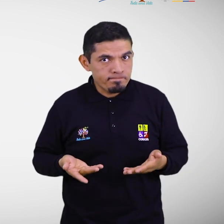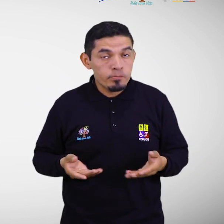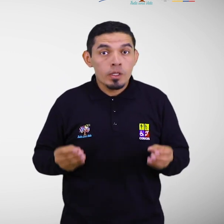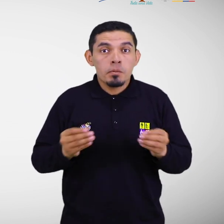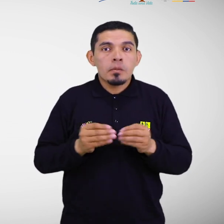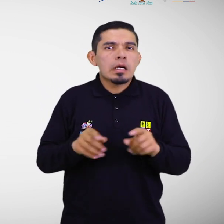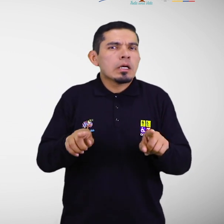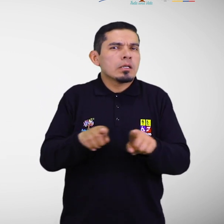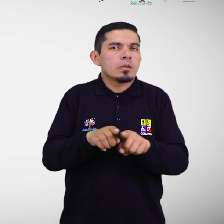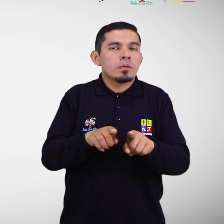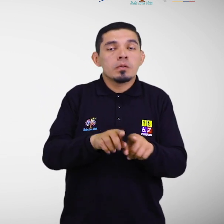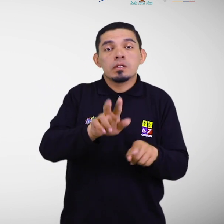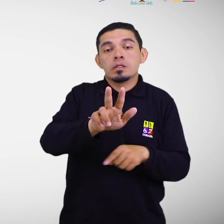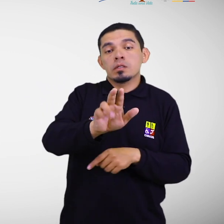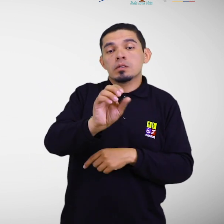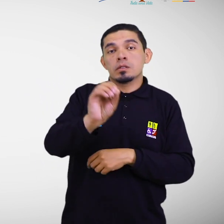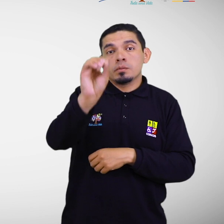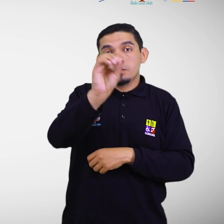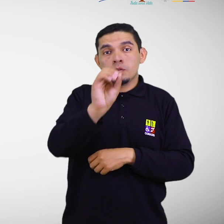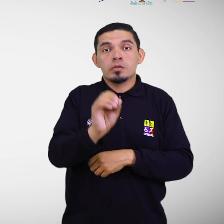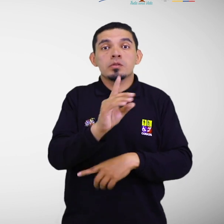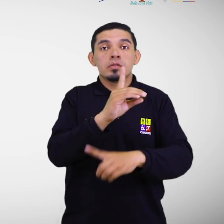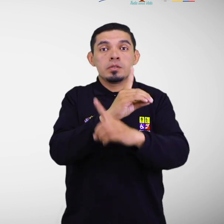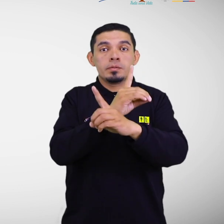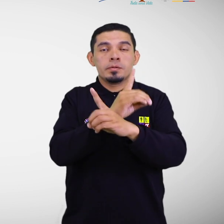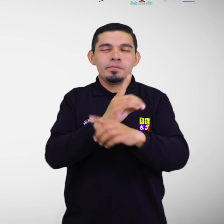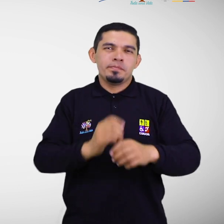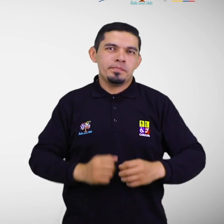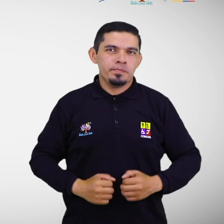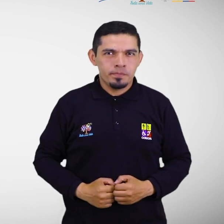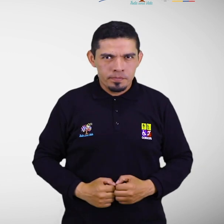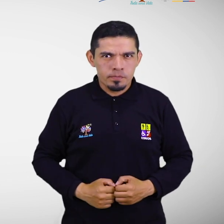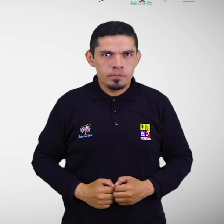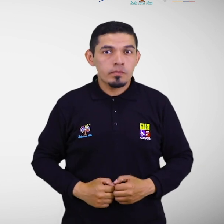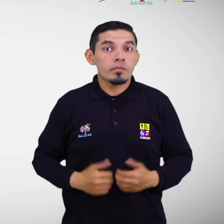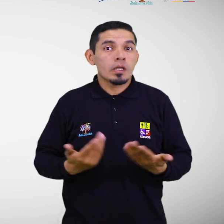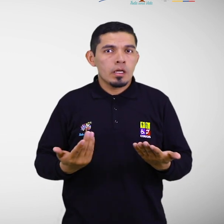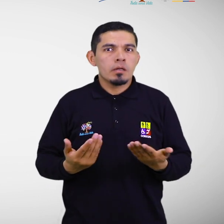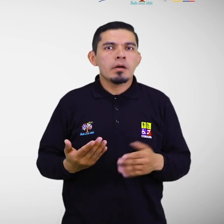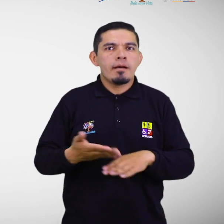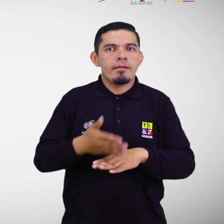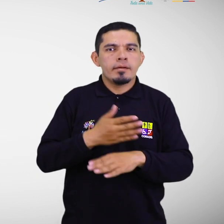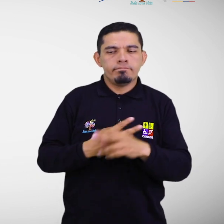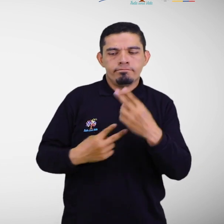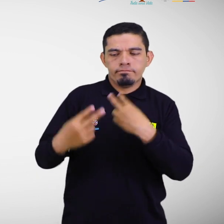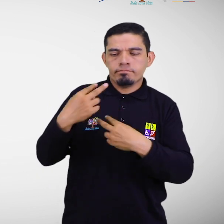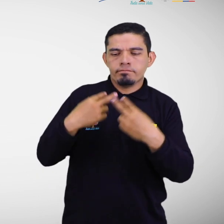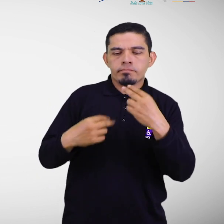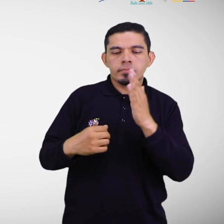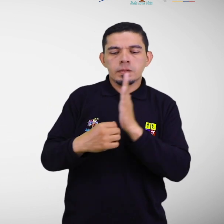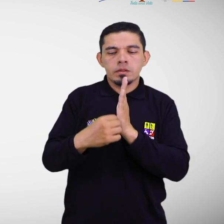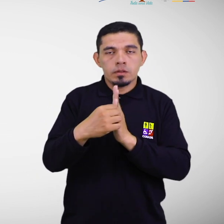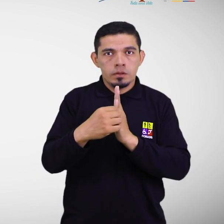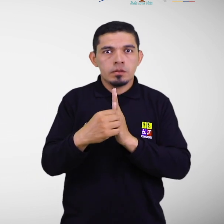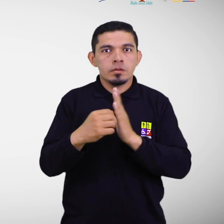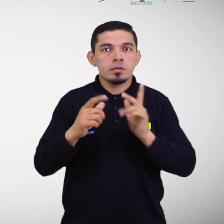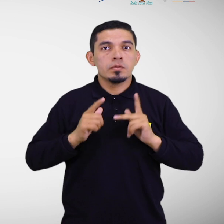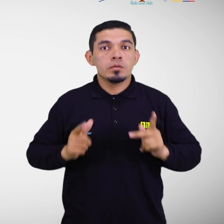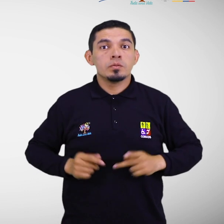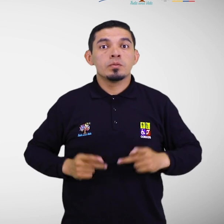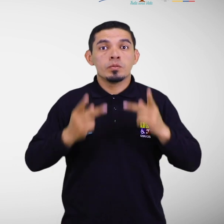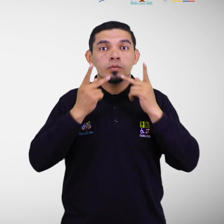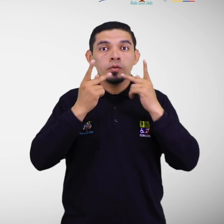proporción equivalente al 30% de discapacidad, debidamente calificada por la Autoridad Sanitaria Nacional.